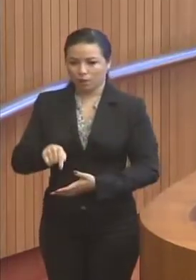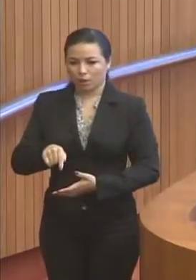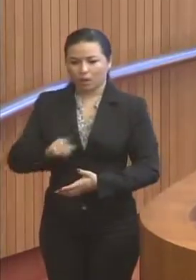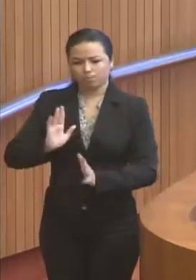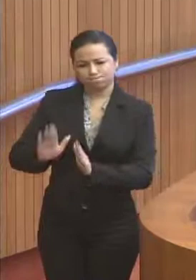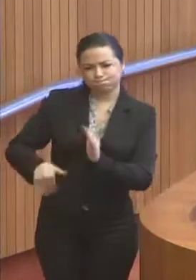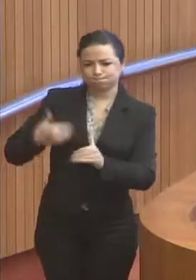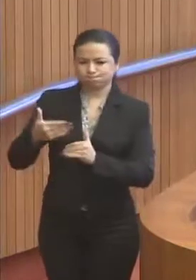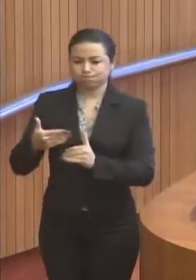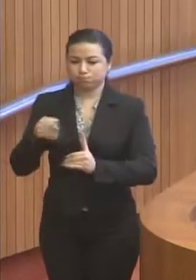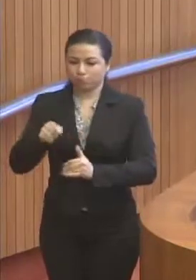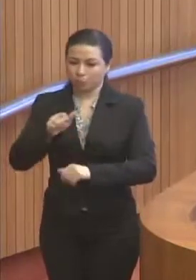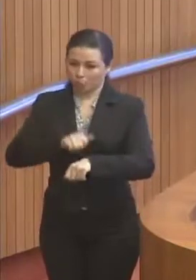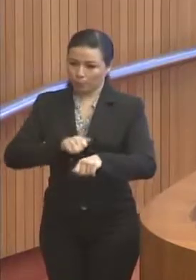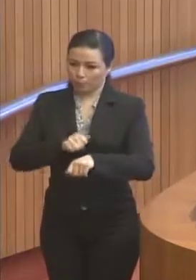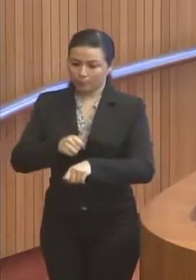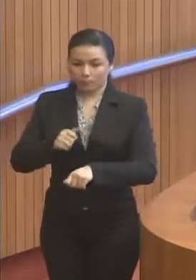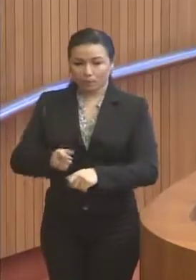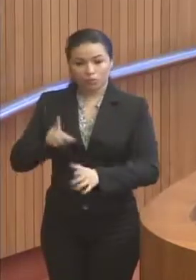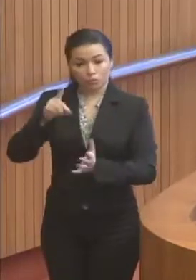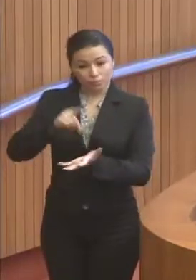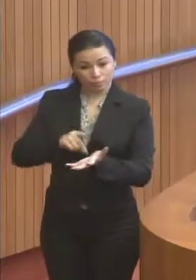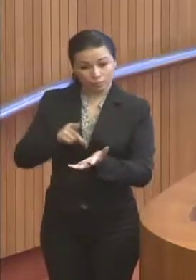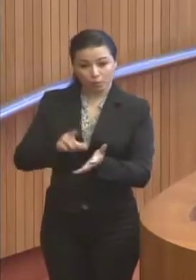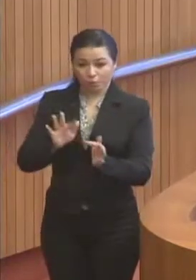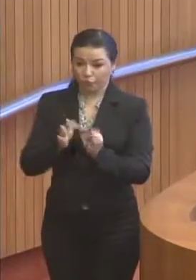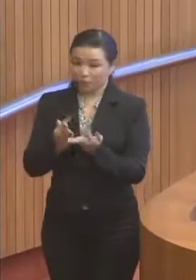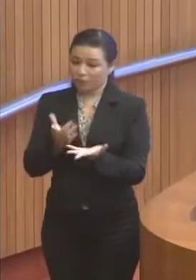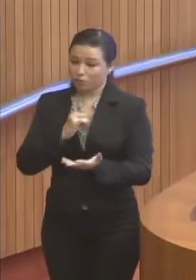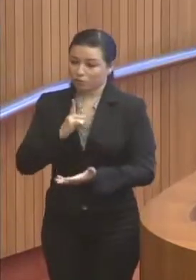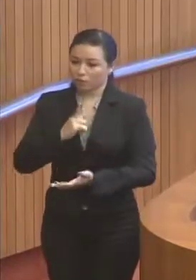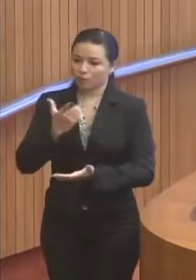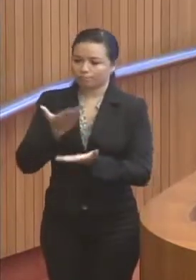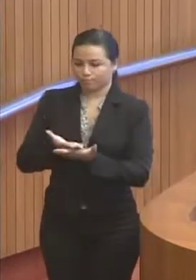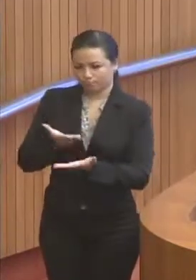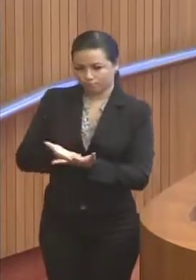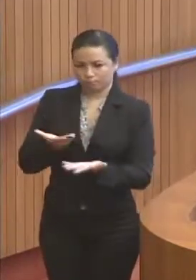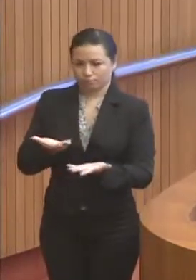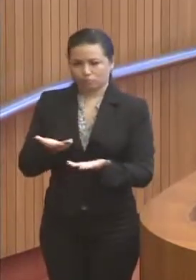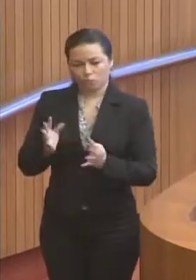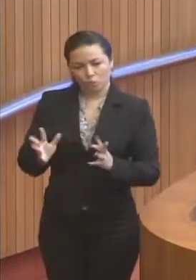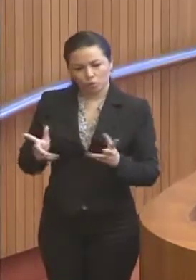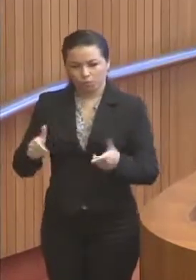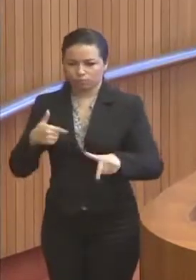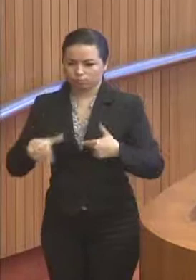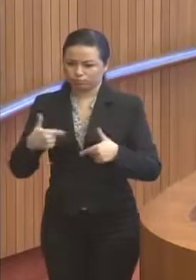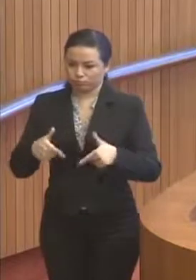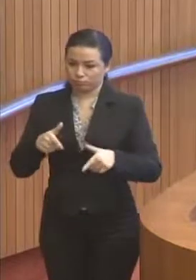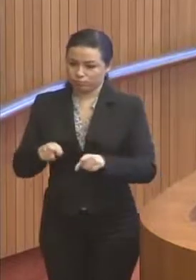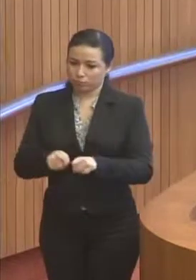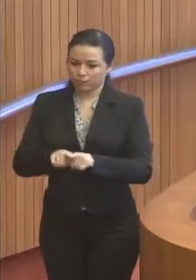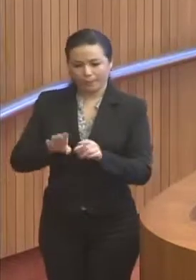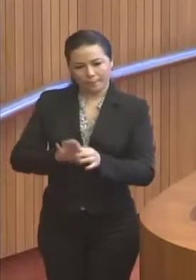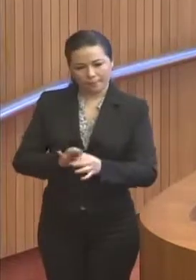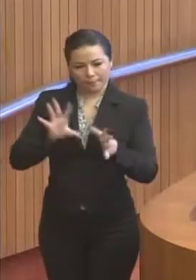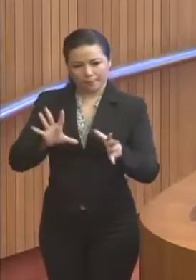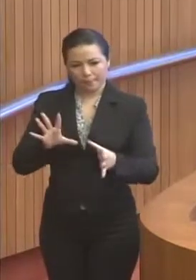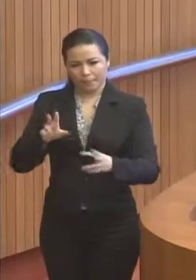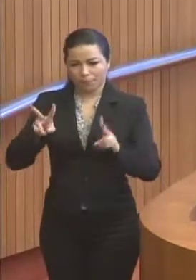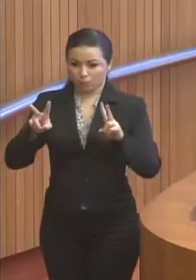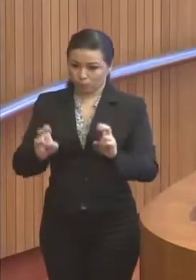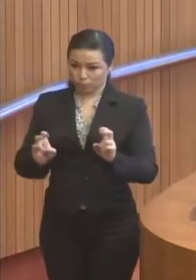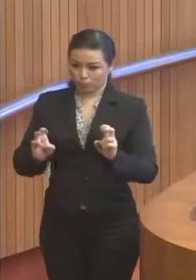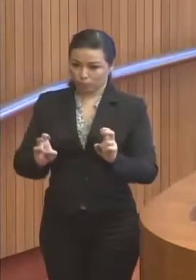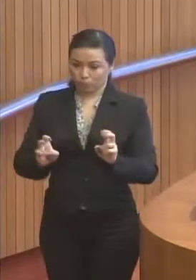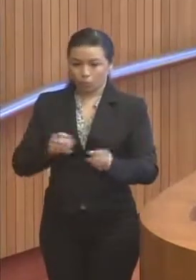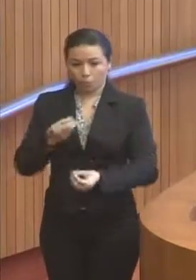se dará quando, de fato, as famílias tiverem plena educação, pleno trabalho e autonomia em relação